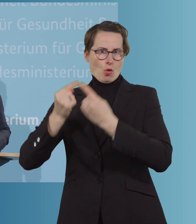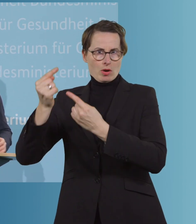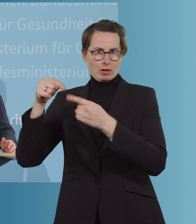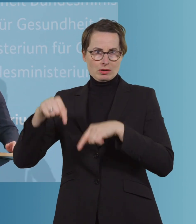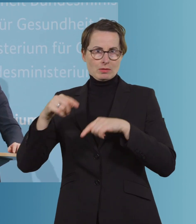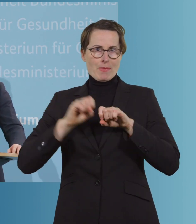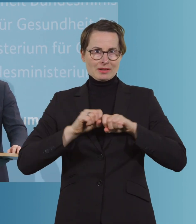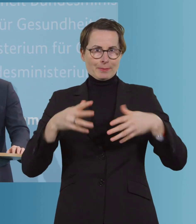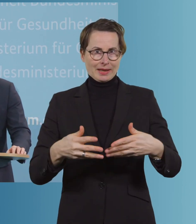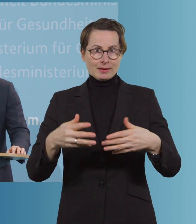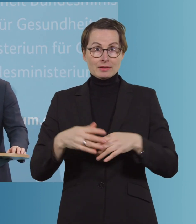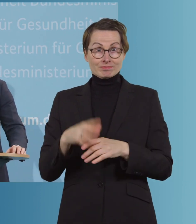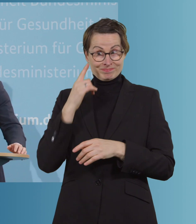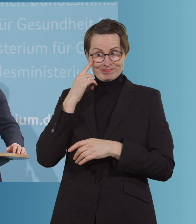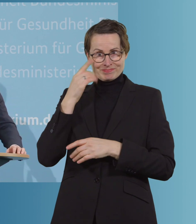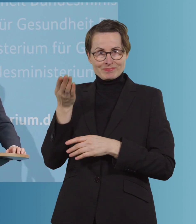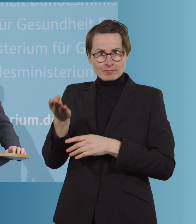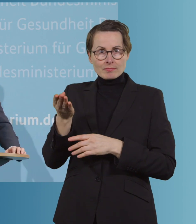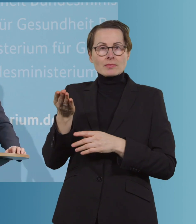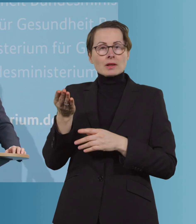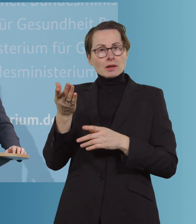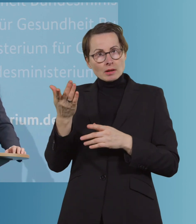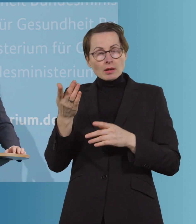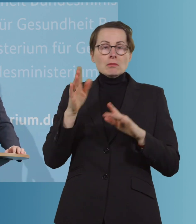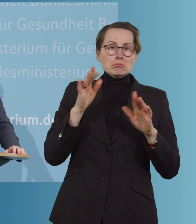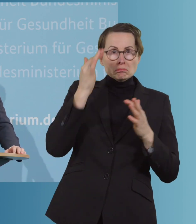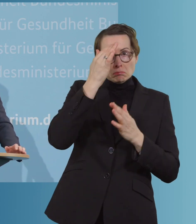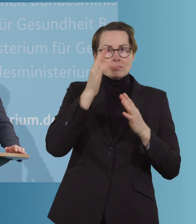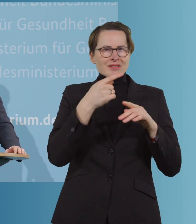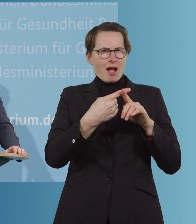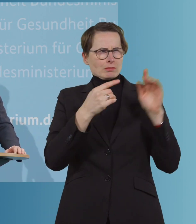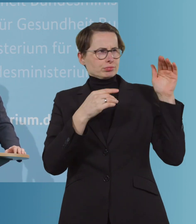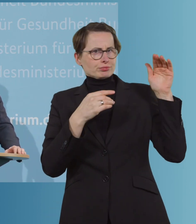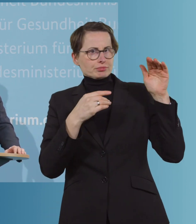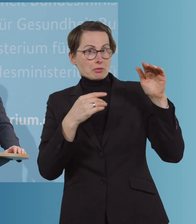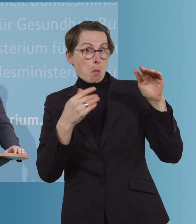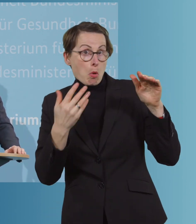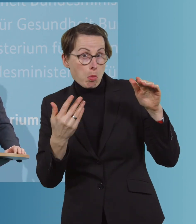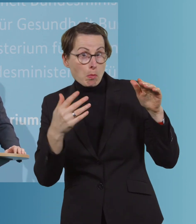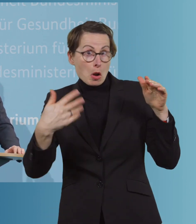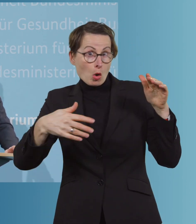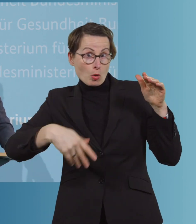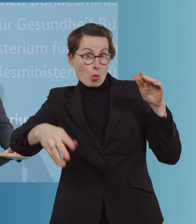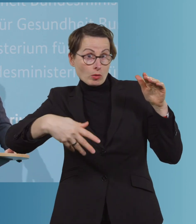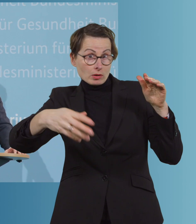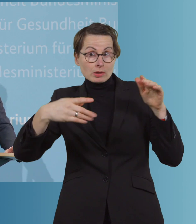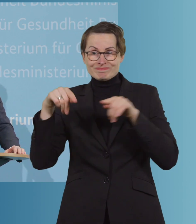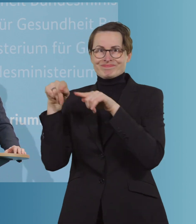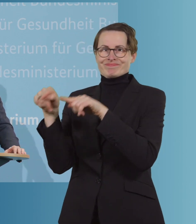jetzt, da wir über vorsichtige Lockerungen in den nächsten Wochen nachdenken, ist es die Arbeit der Mitarbeiterinnen und Mitarbeiter der